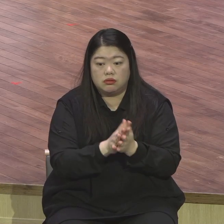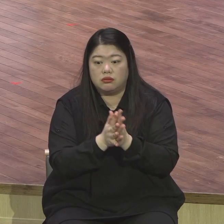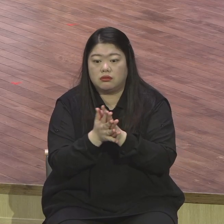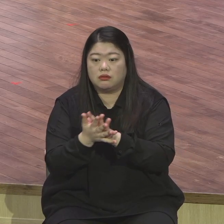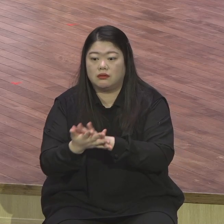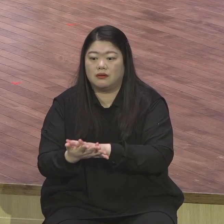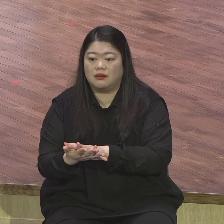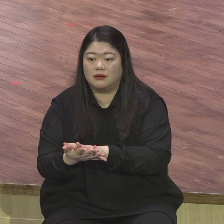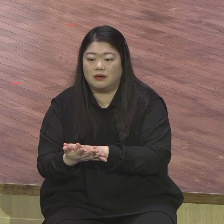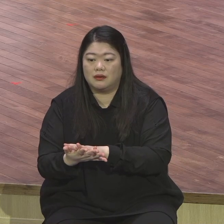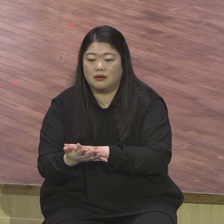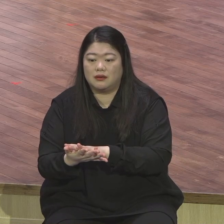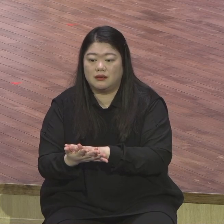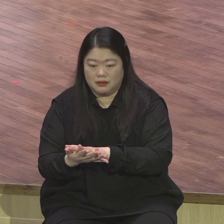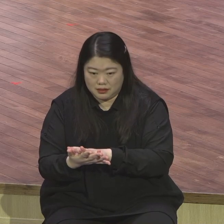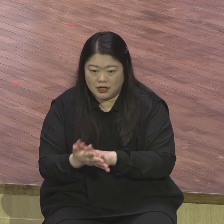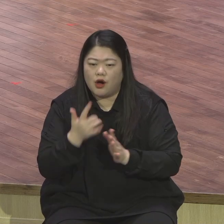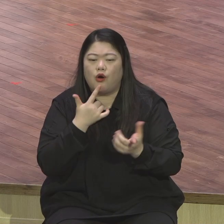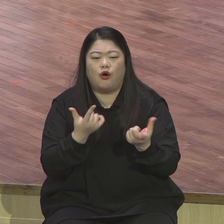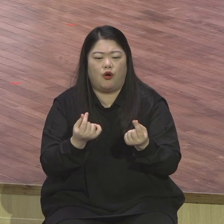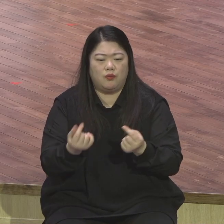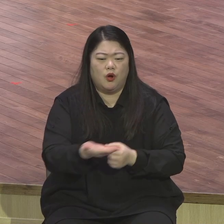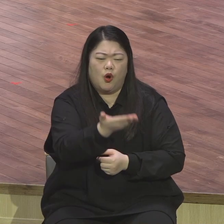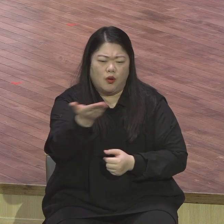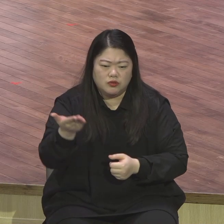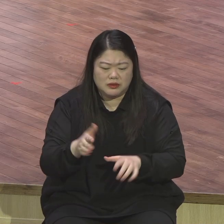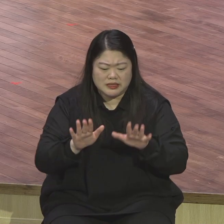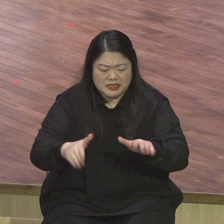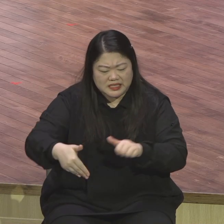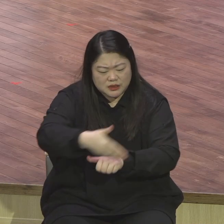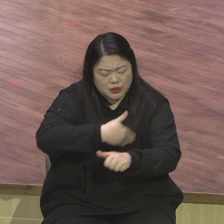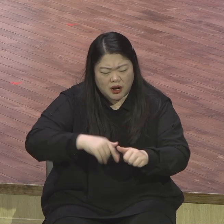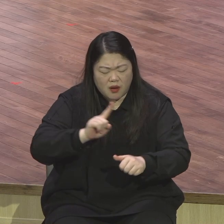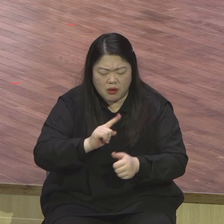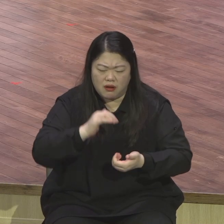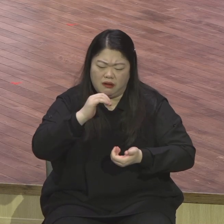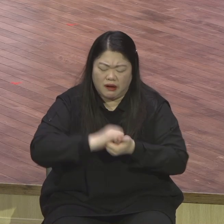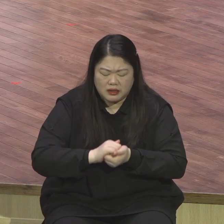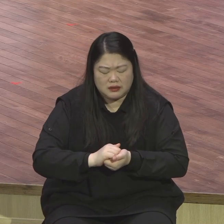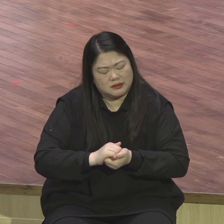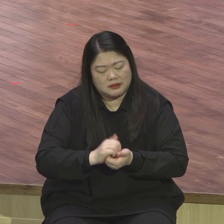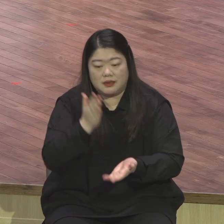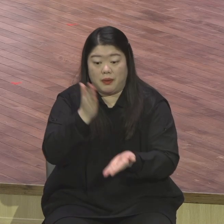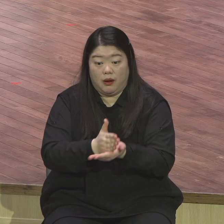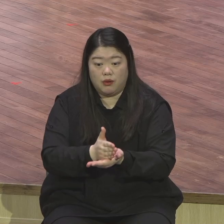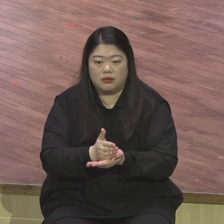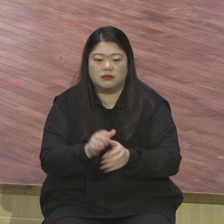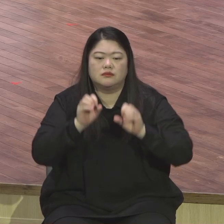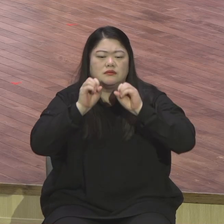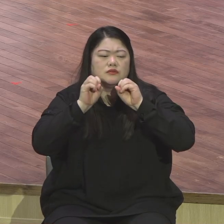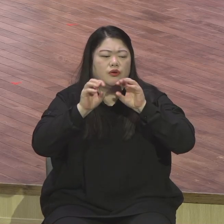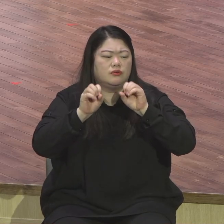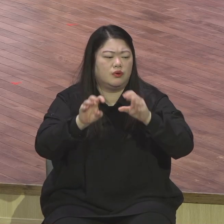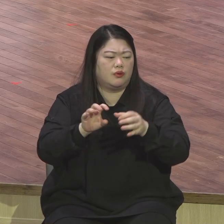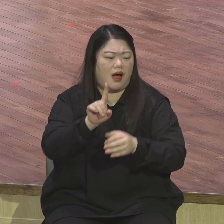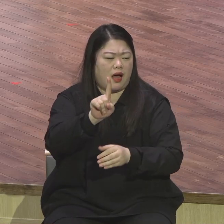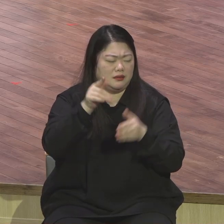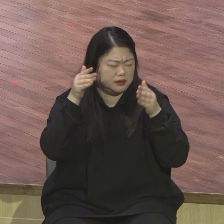보건문화를 해보시게 나는 오직 이제는 성교입니다 전도를 뛰어넘은 성교예요 이제는 성교